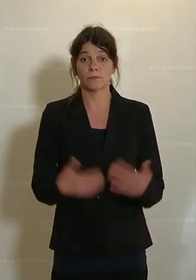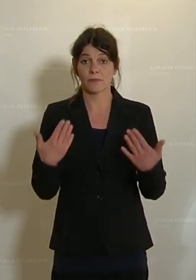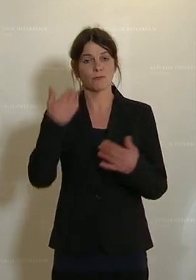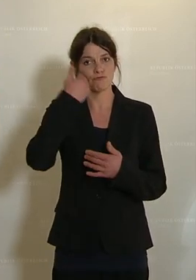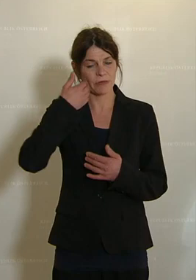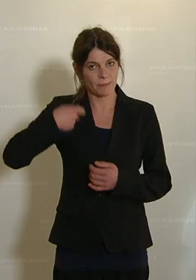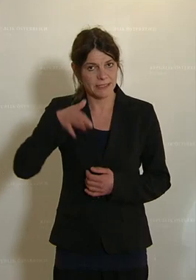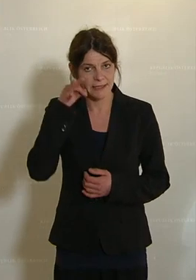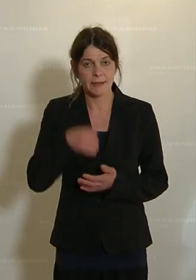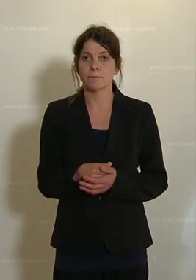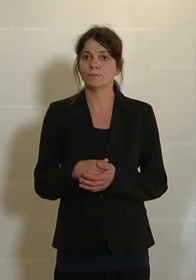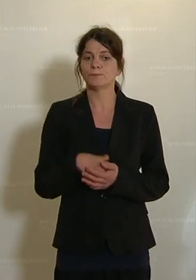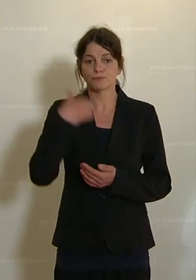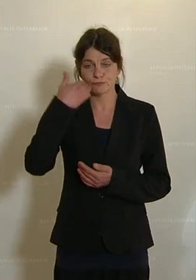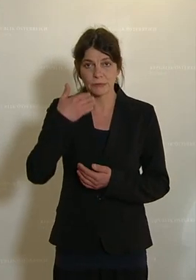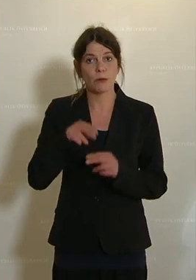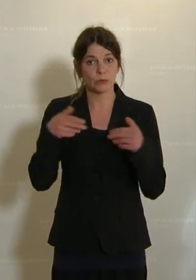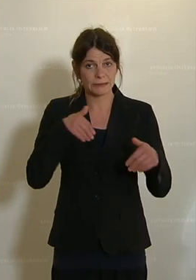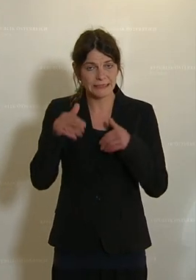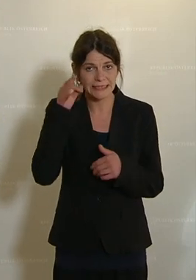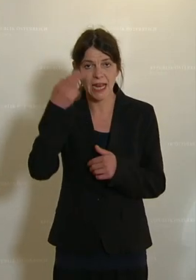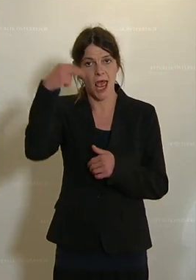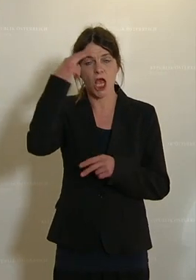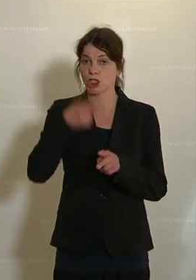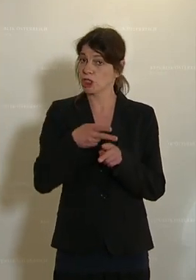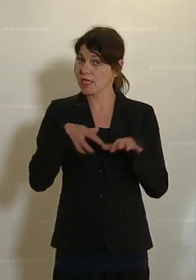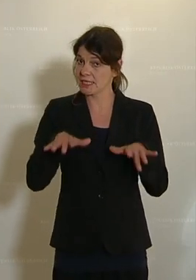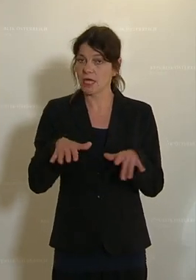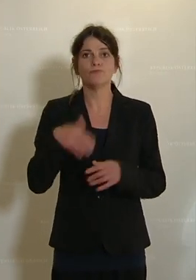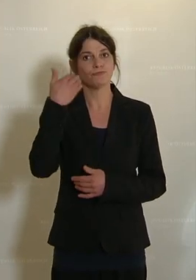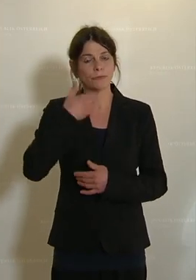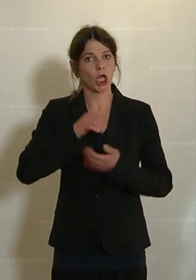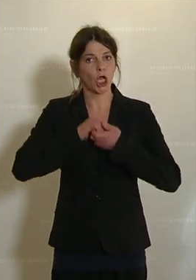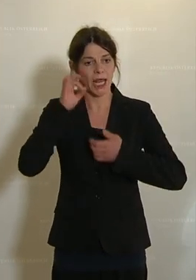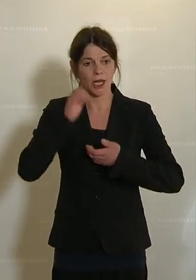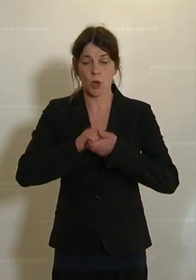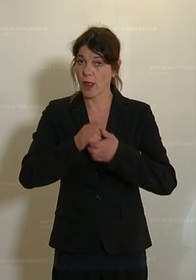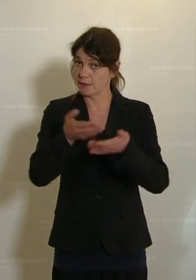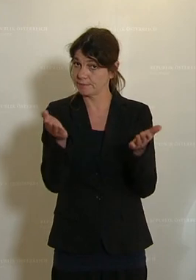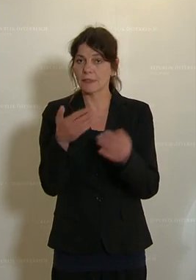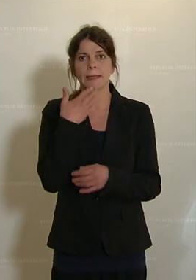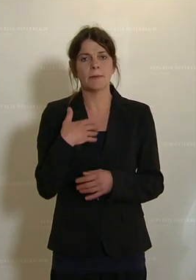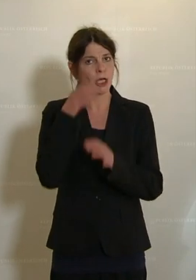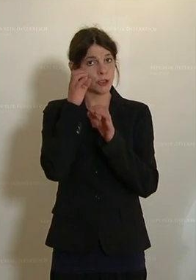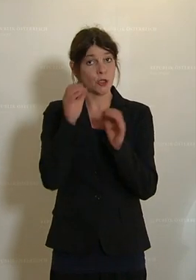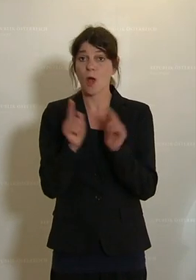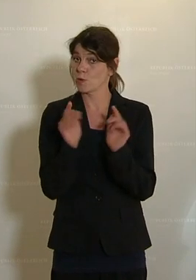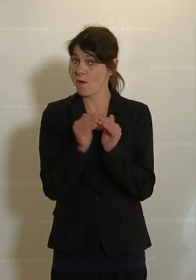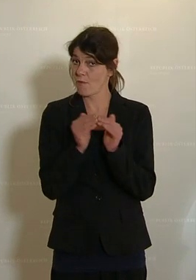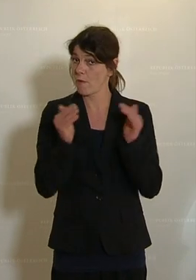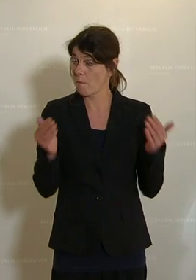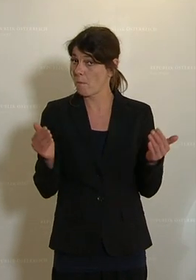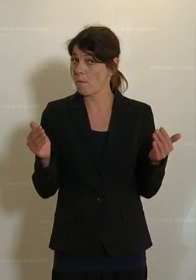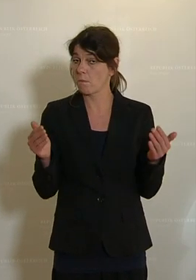Geschätzte Präsidentin, geschätzte Bundesministerin, Herr Staatssekretär, geschätzte Kolleginnen und Kollegen, liebe Zuschauer zu Hause.